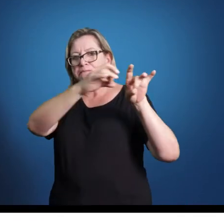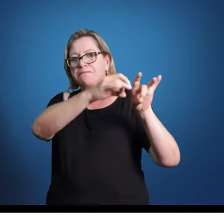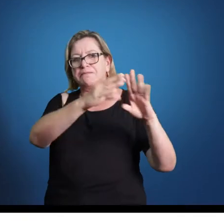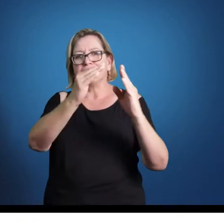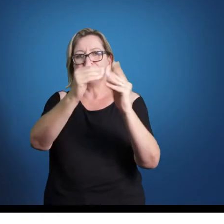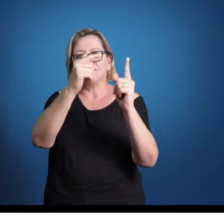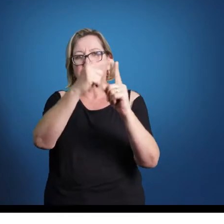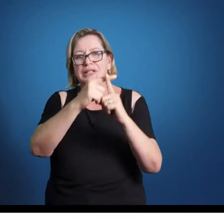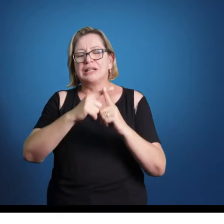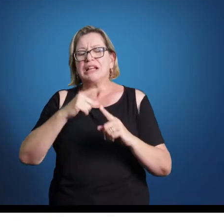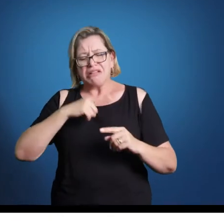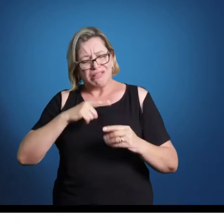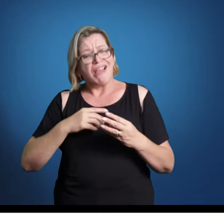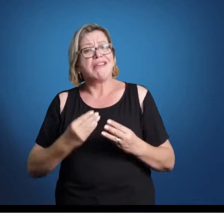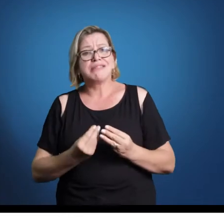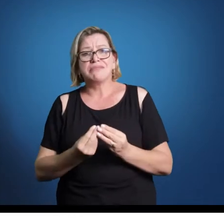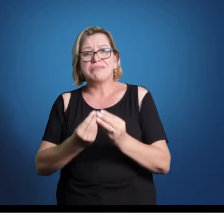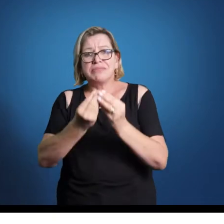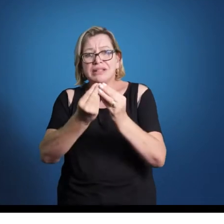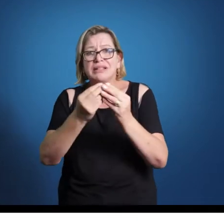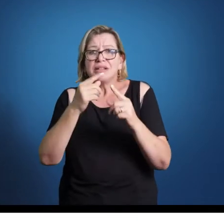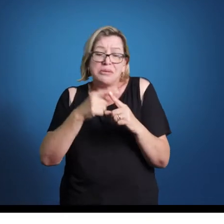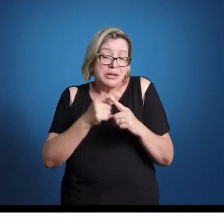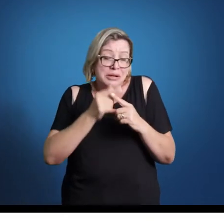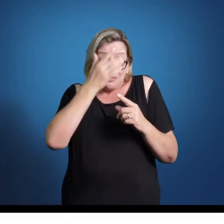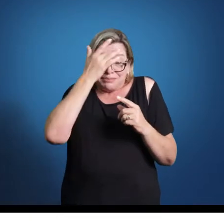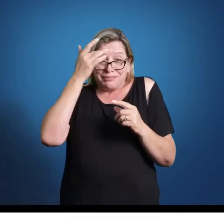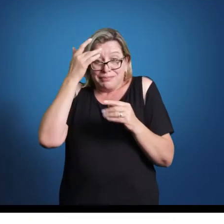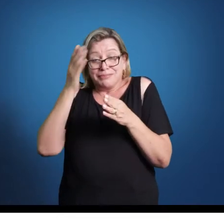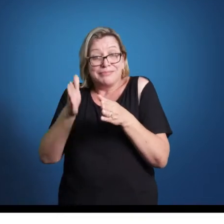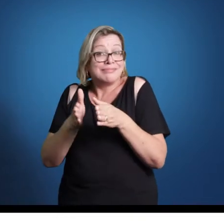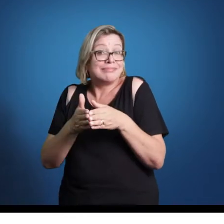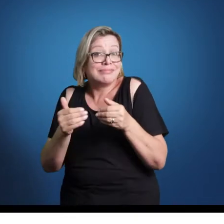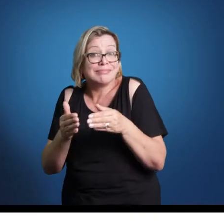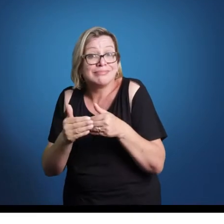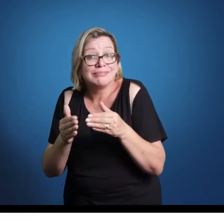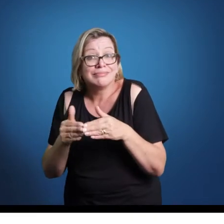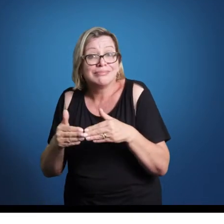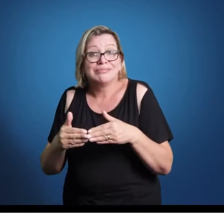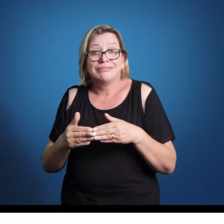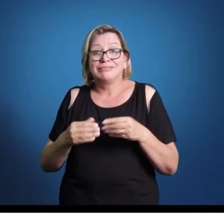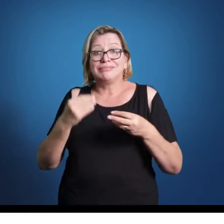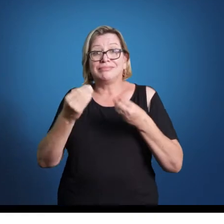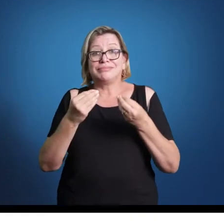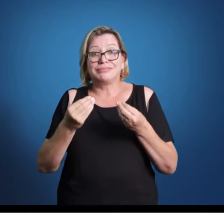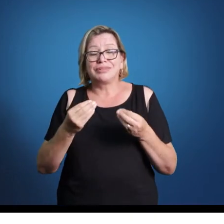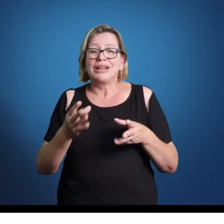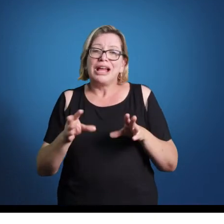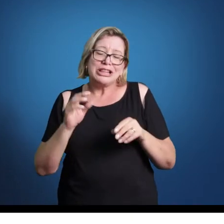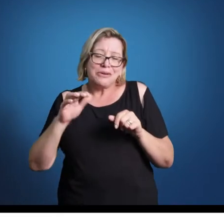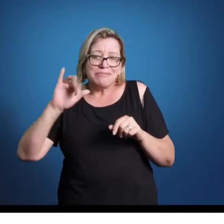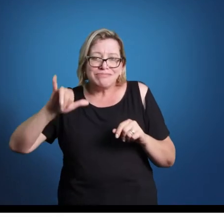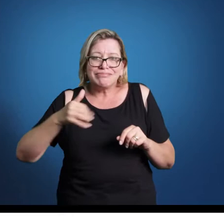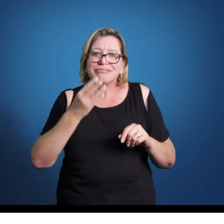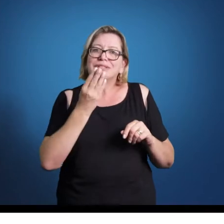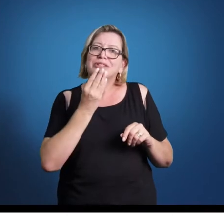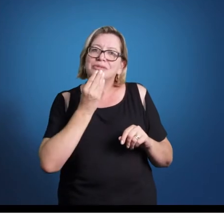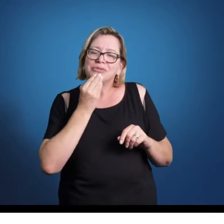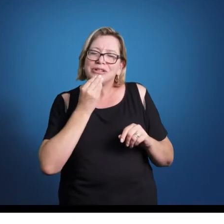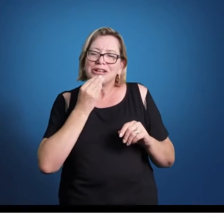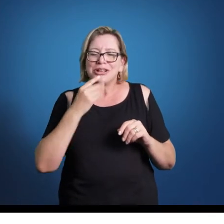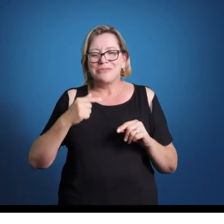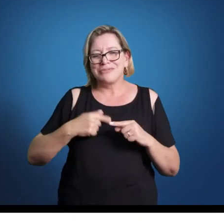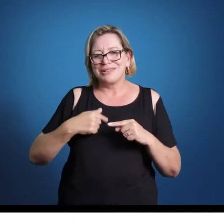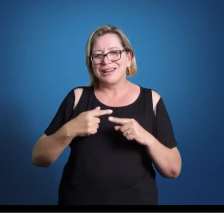por causa de encomendas, por causa de alguma coisa, uma oportunidade ali, determinado bispo importante. Beethoven